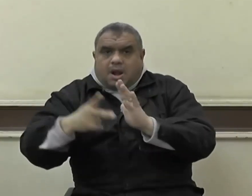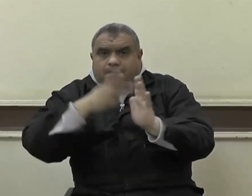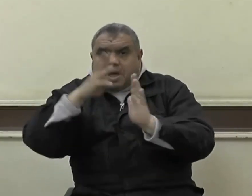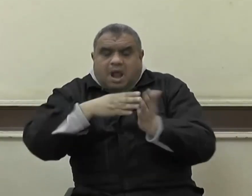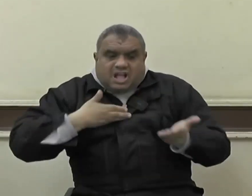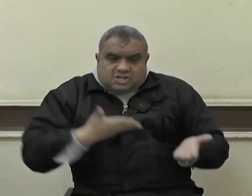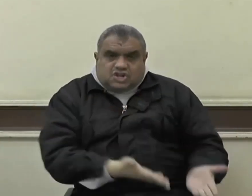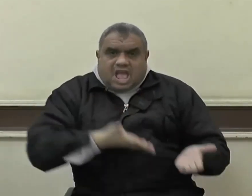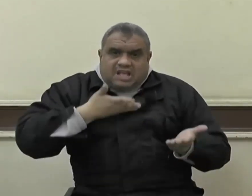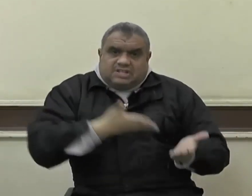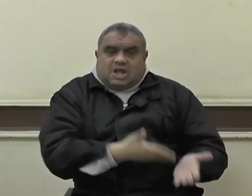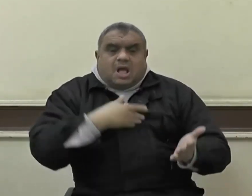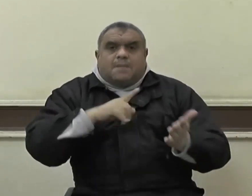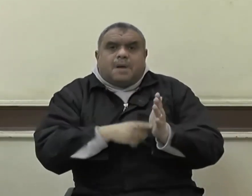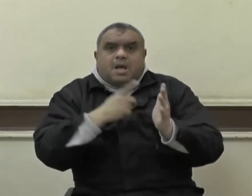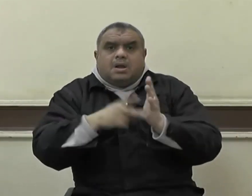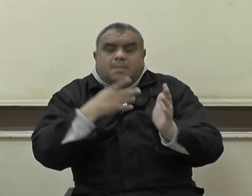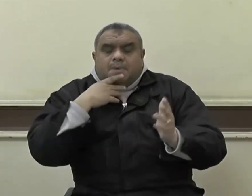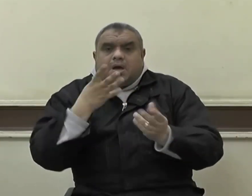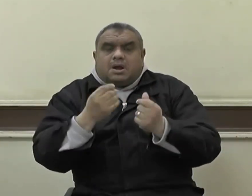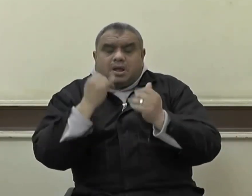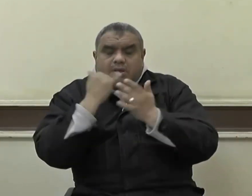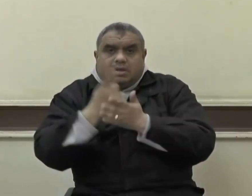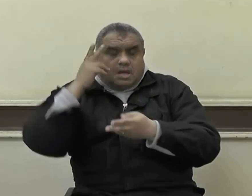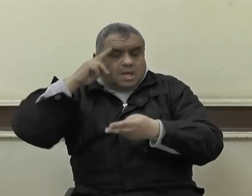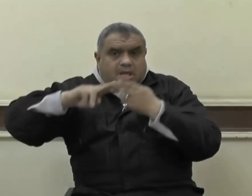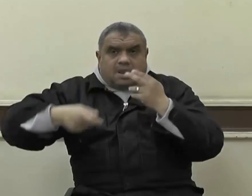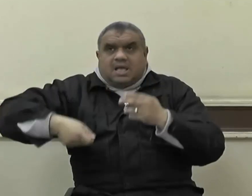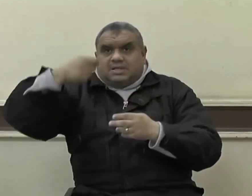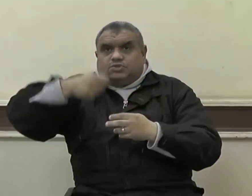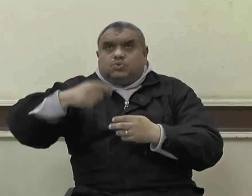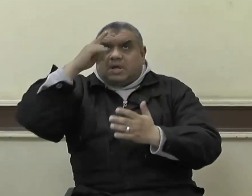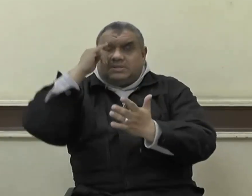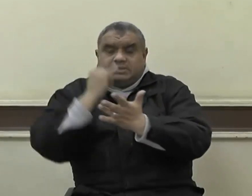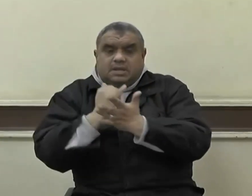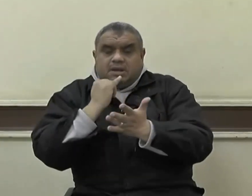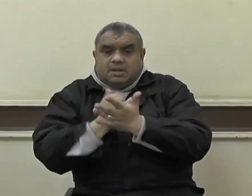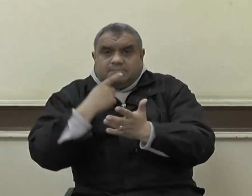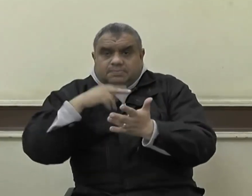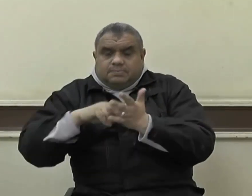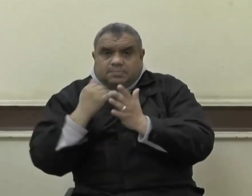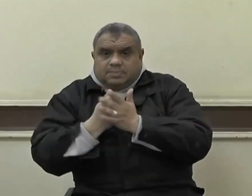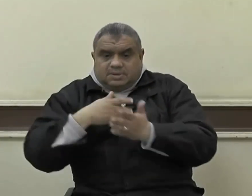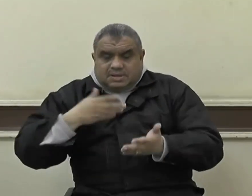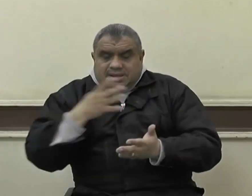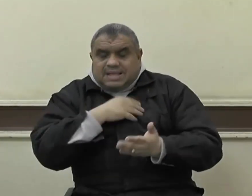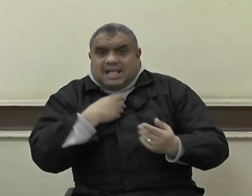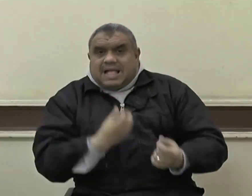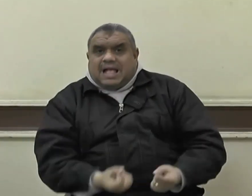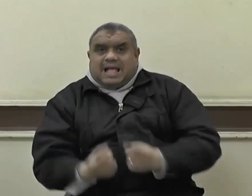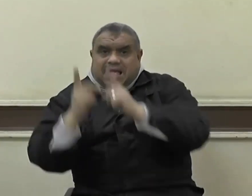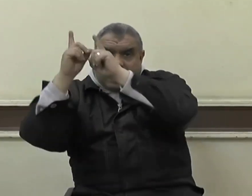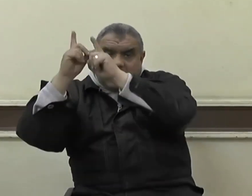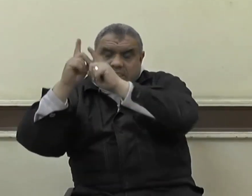الجنة يحب أن يرجع إلى الدنيا وأن له ما على الأرض من شيء غير الشهيد